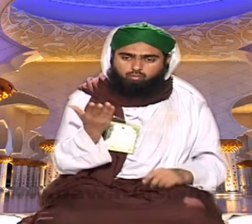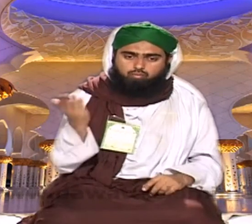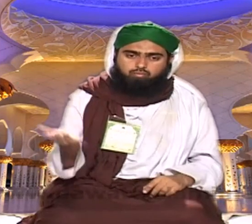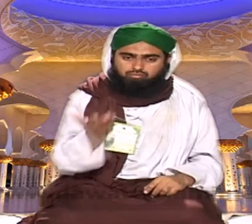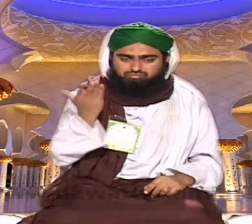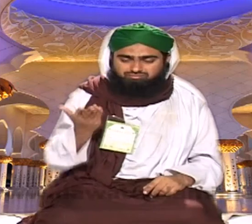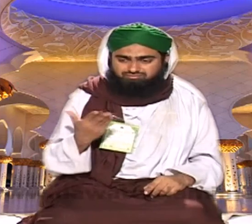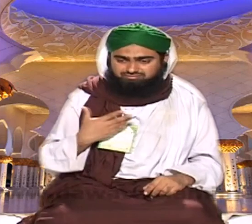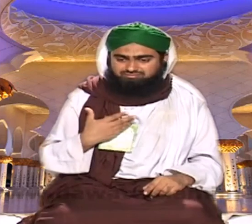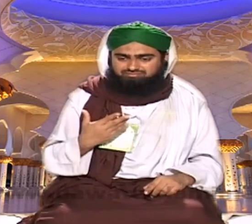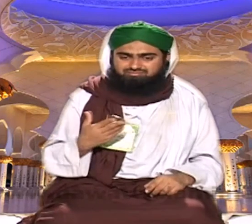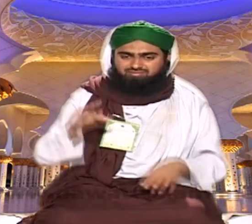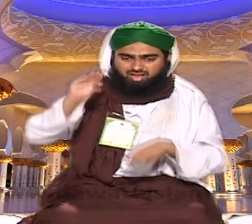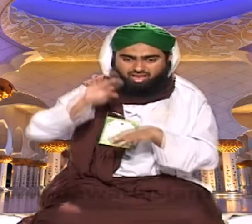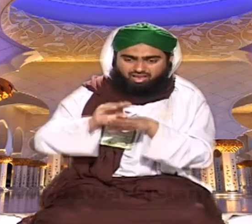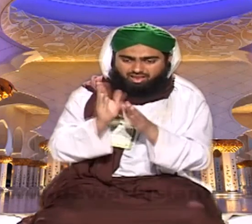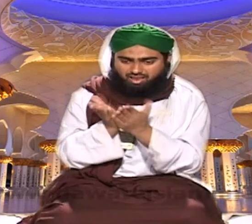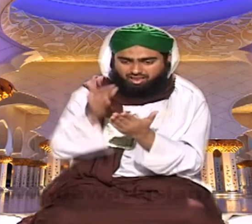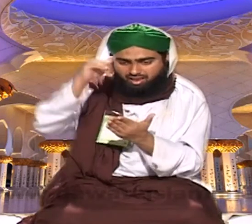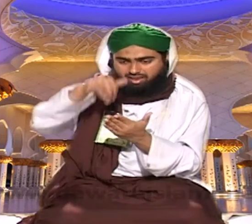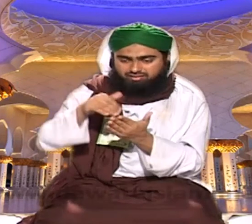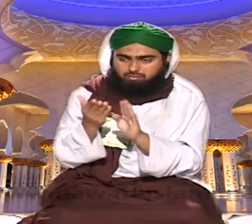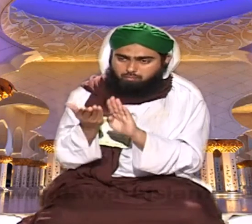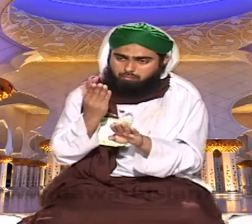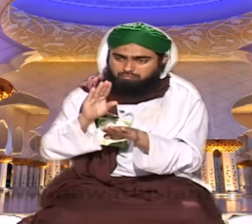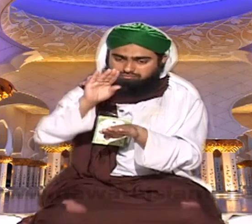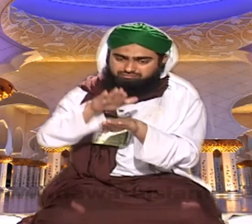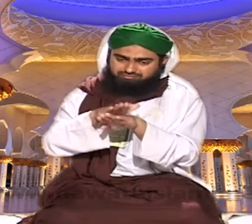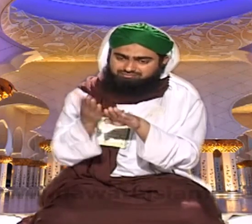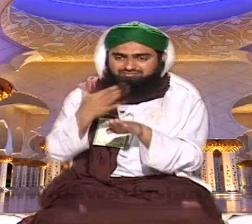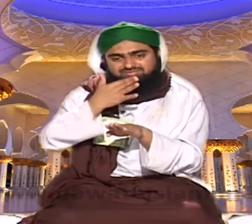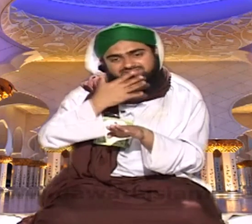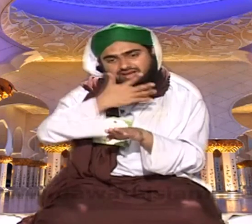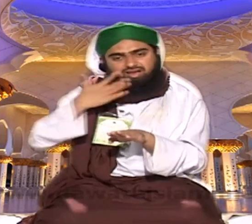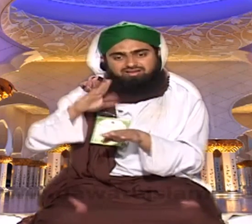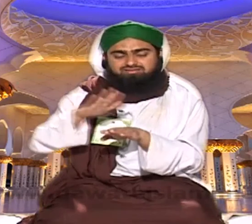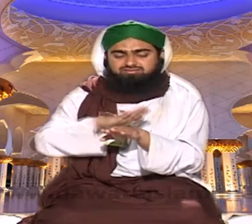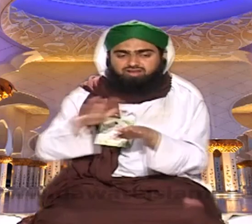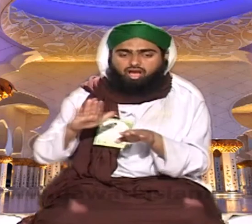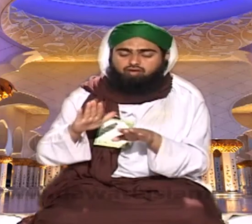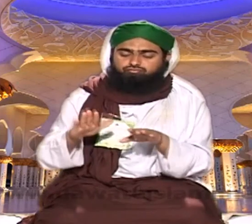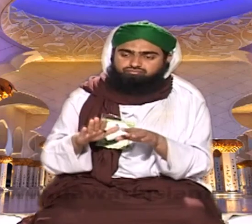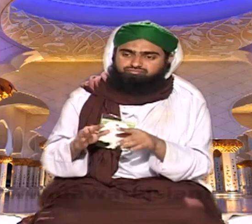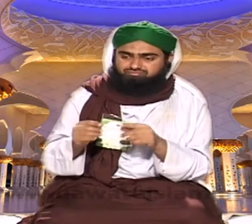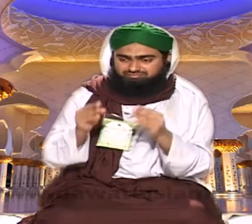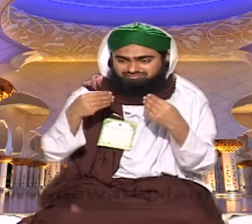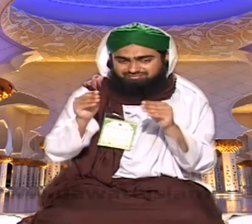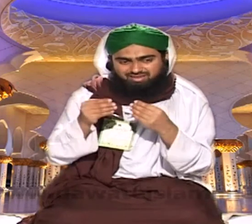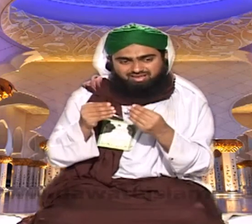پلاسٹک جو ہوتے ہیں اب جیسے ایک ڈائری پر کور ہے پلاسٹک کا کوئی سا پلاسٹک سفید تھیلیوں کے جو پولیچین ہوتا ہے وہ پلاسٹک کا ایک